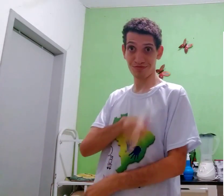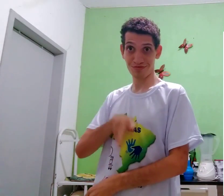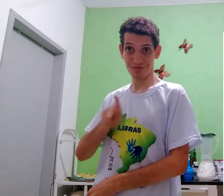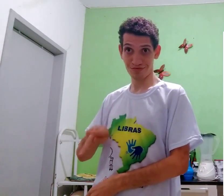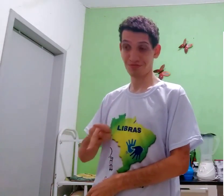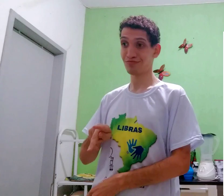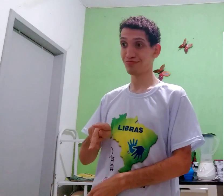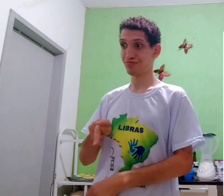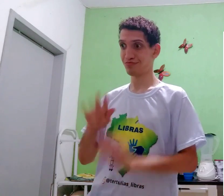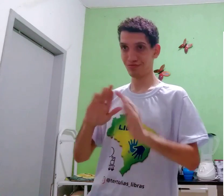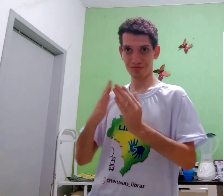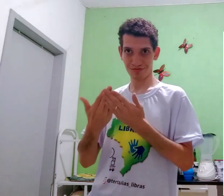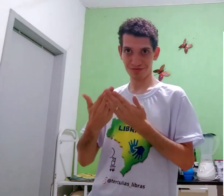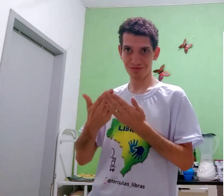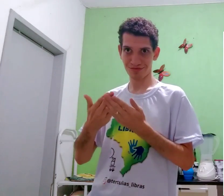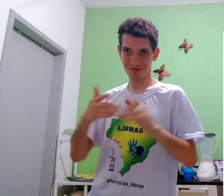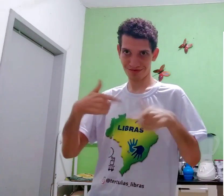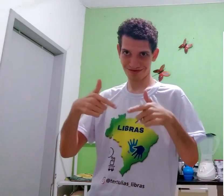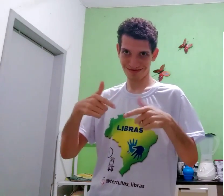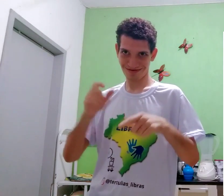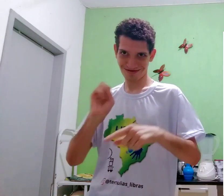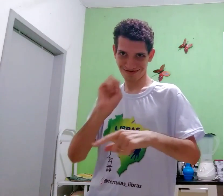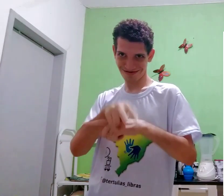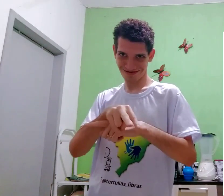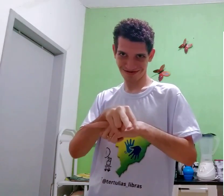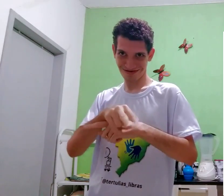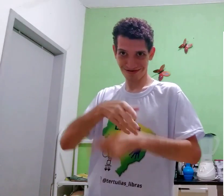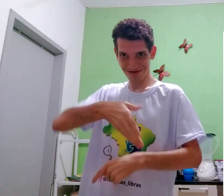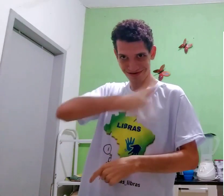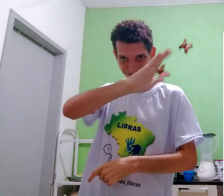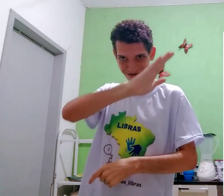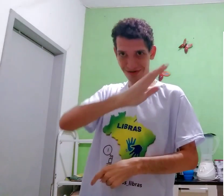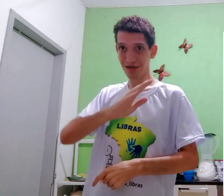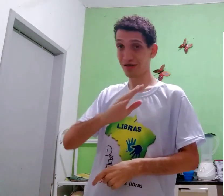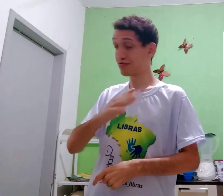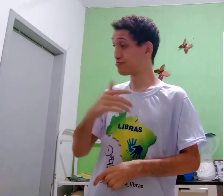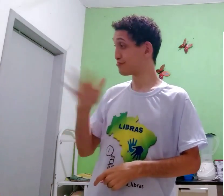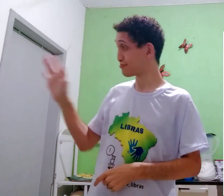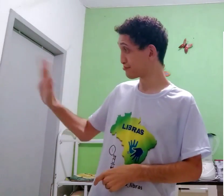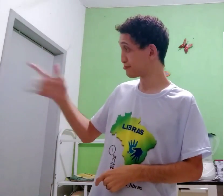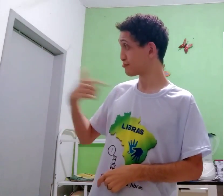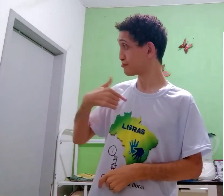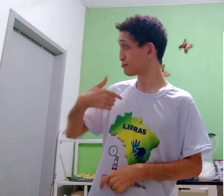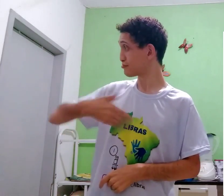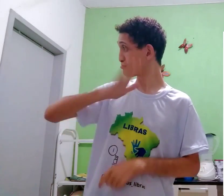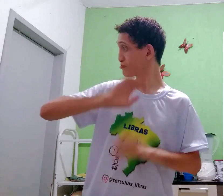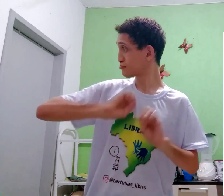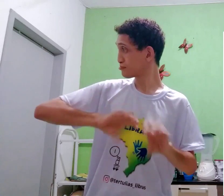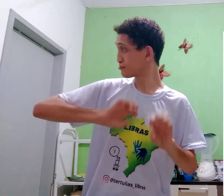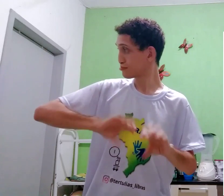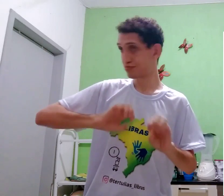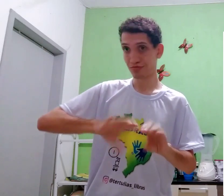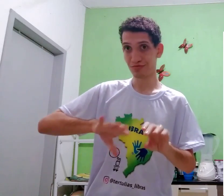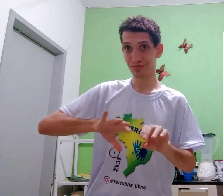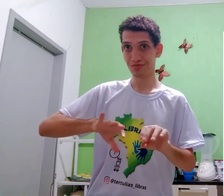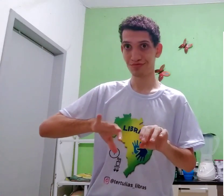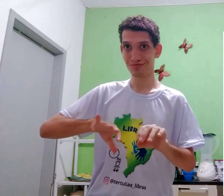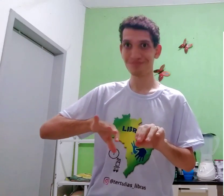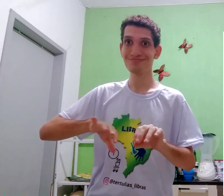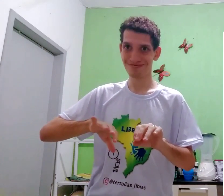outro ponto de vista, professor, escola, trabalhar, e, tipo, vai, e, tal, eu vou ensinar,